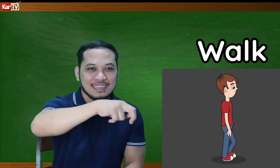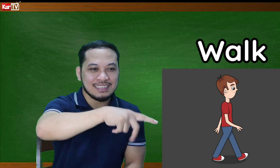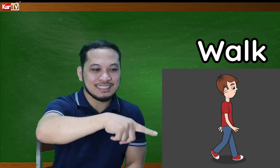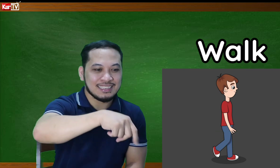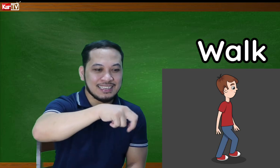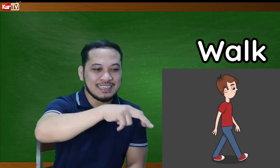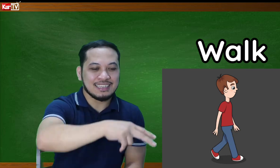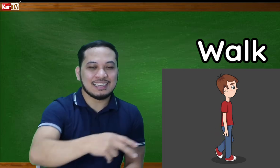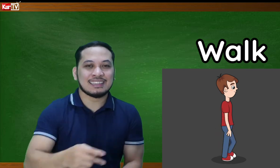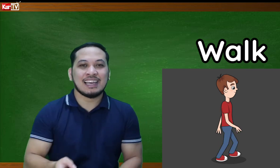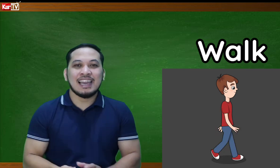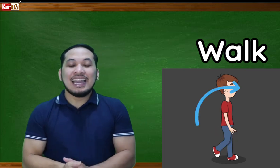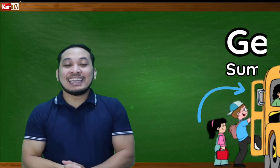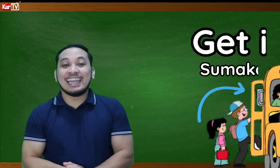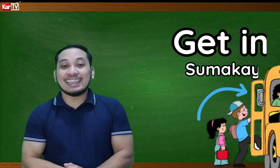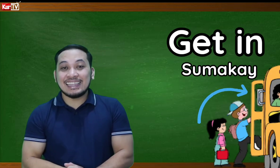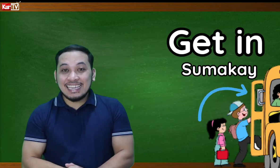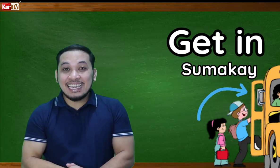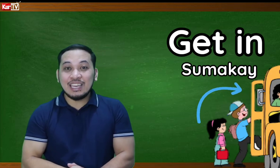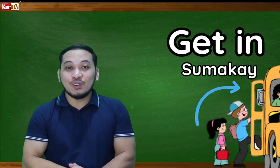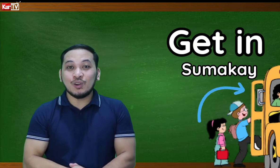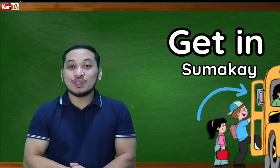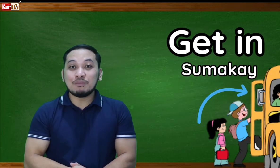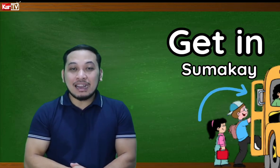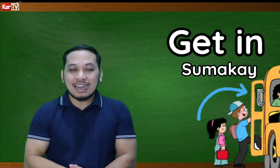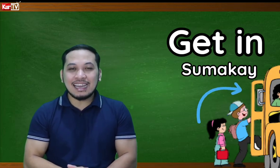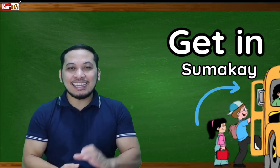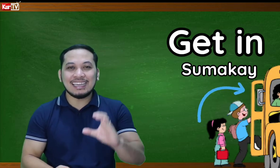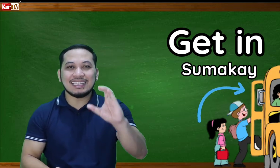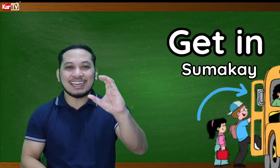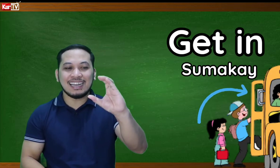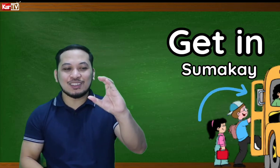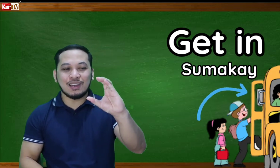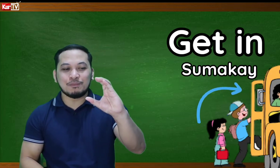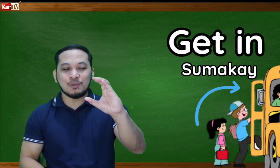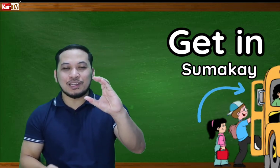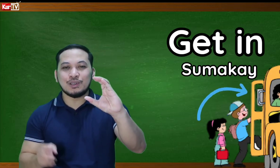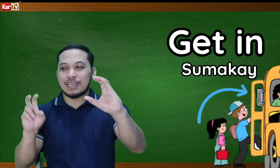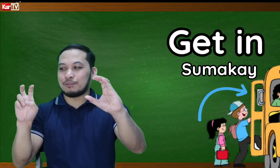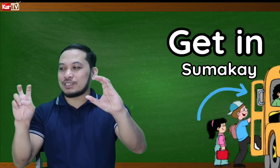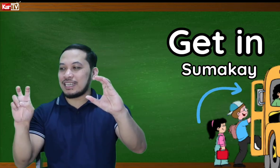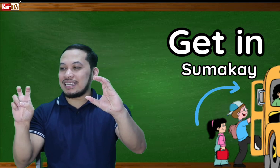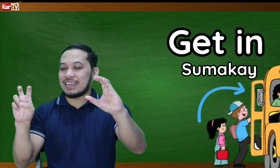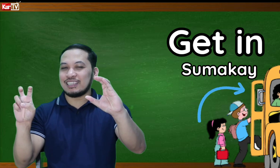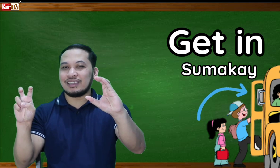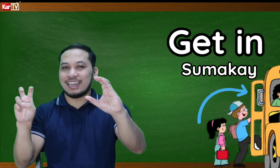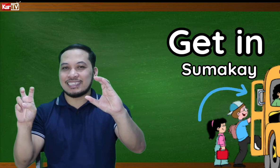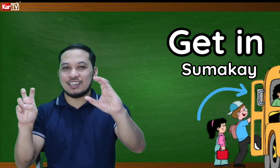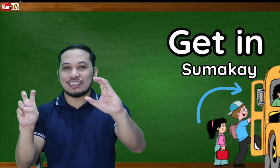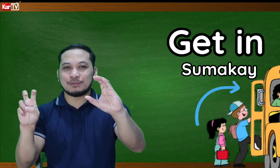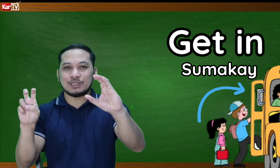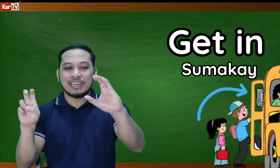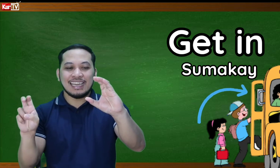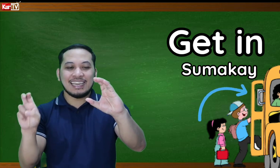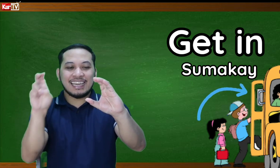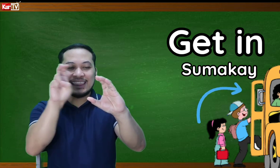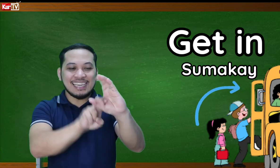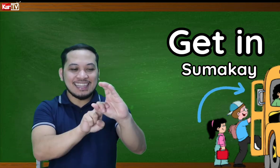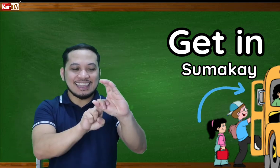Ayan. get in o sumakay. Ayan, nakaganto lang po kayo tapos yan, naka-ex kayo tapos get in.